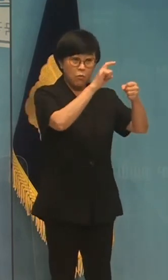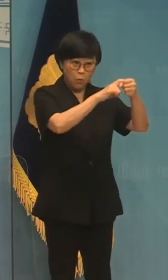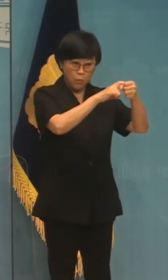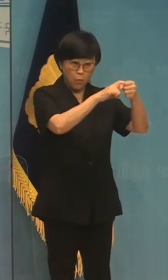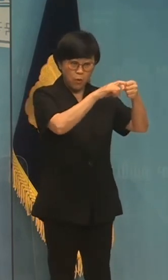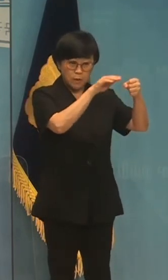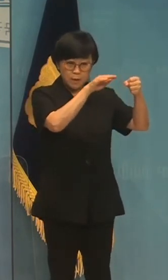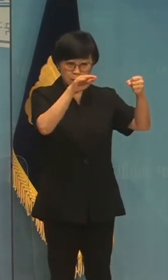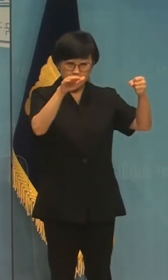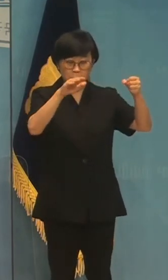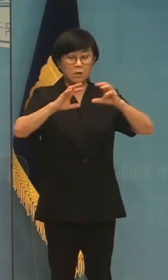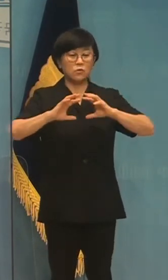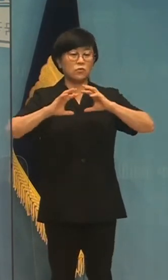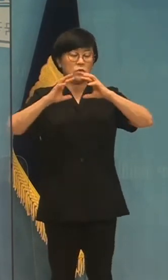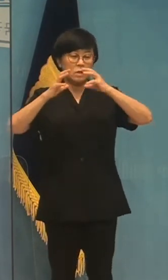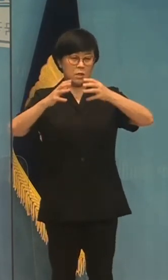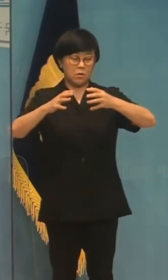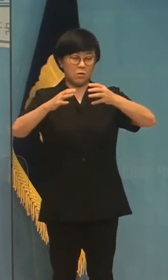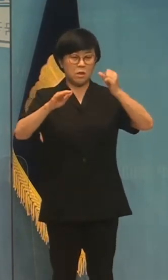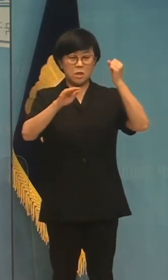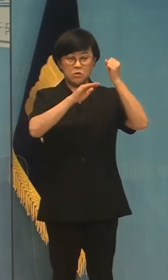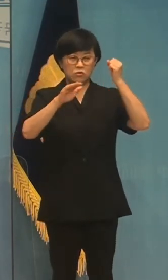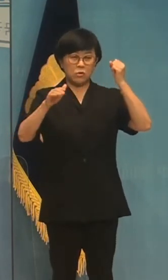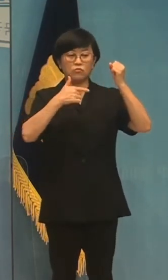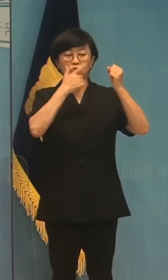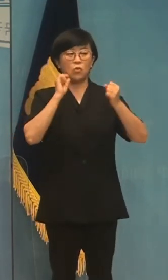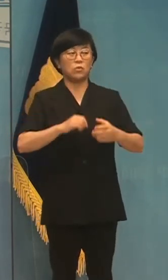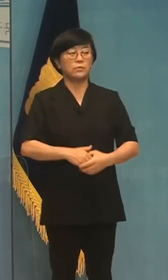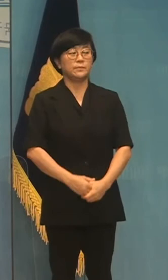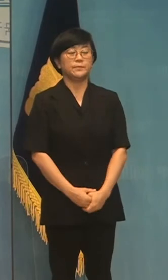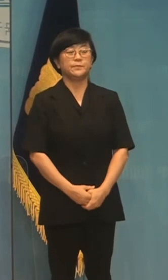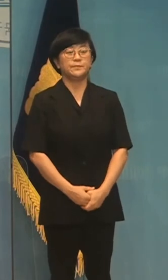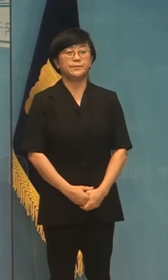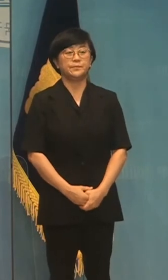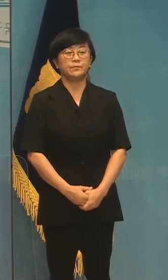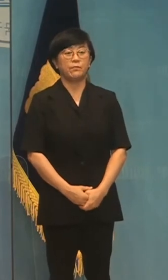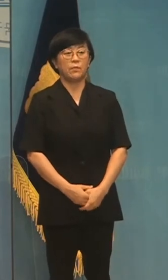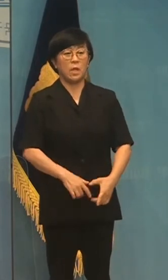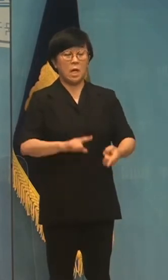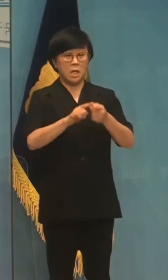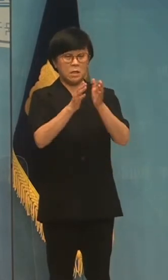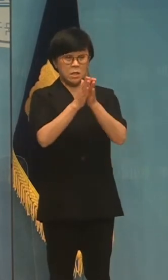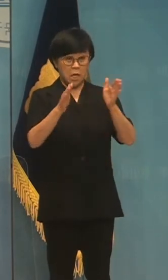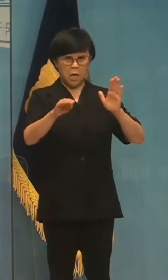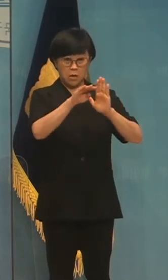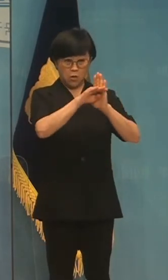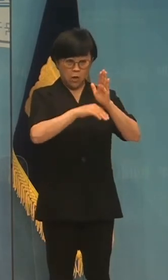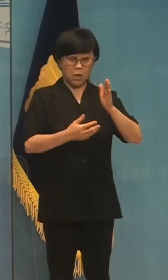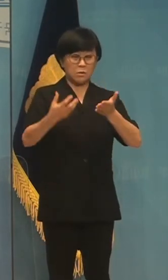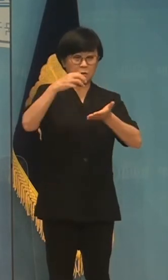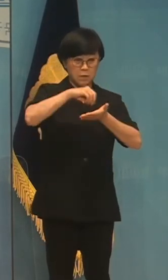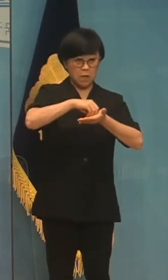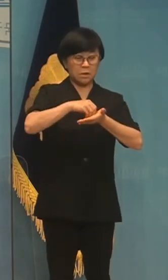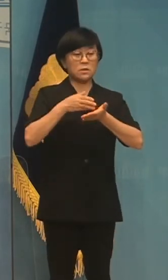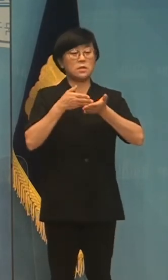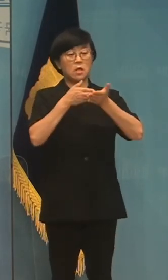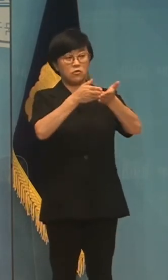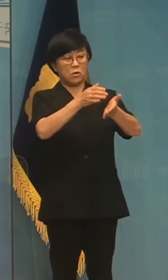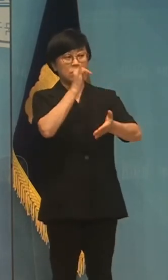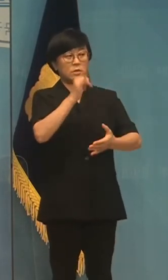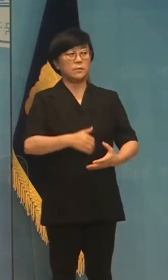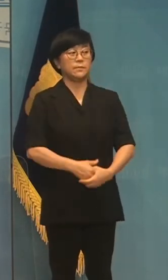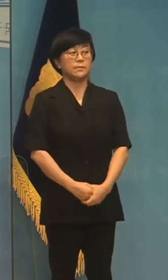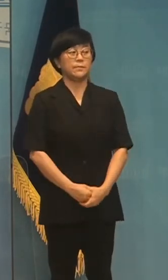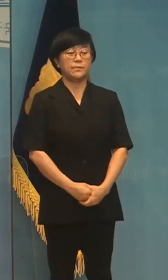국제적 기준에 못 미칩니다. 이조차 시행령에 놓치 않은 의견까지 제출하고 있습니다.